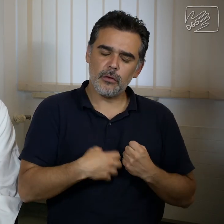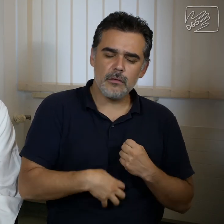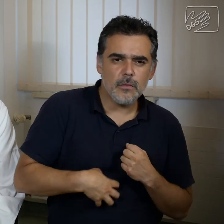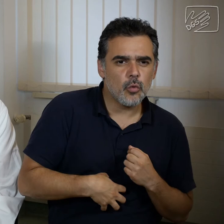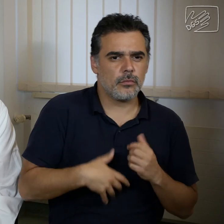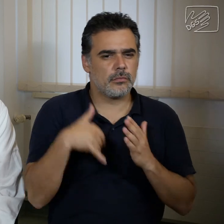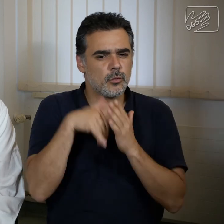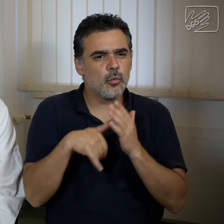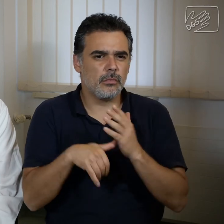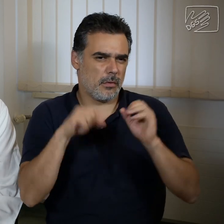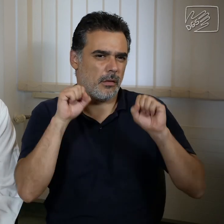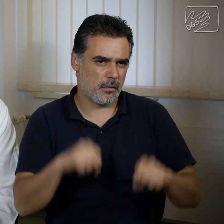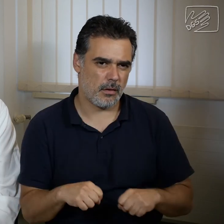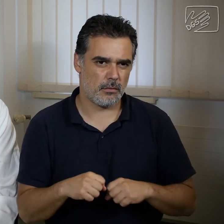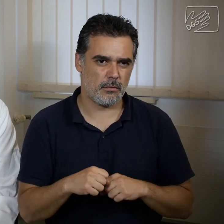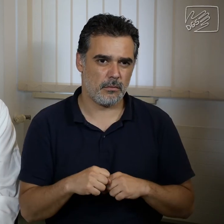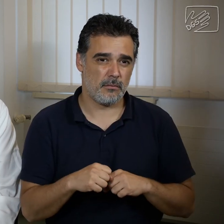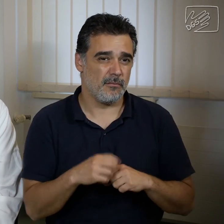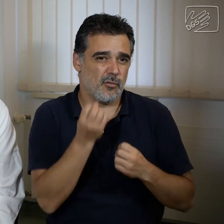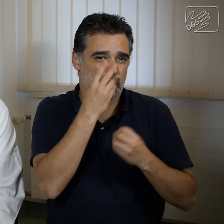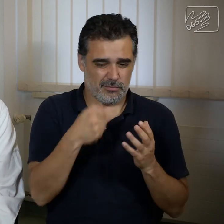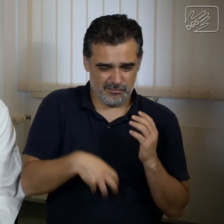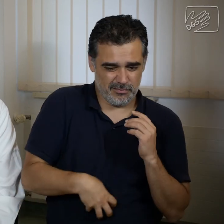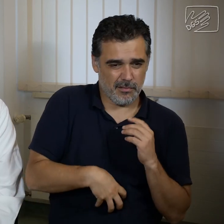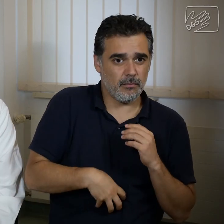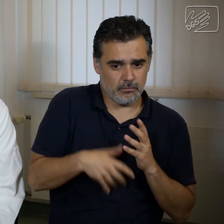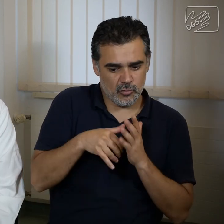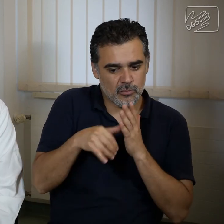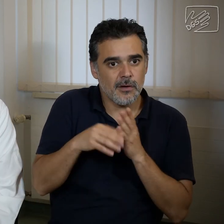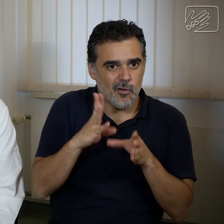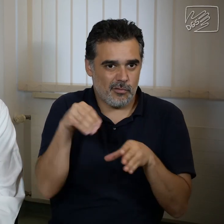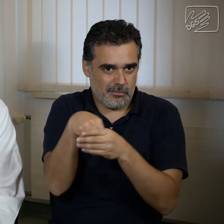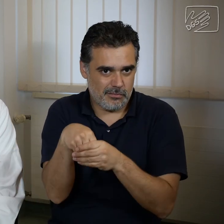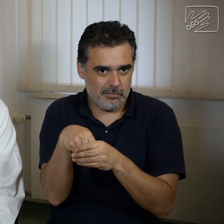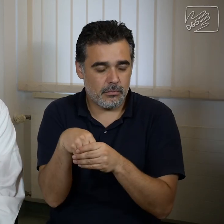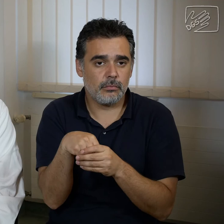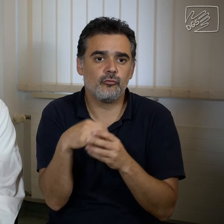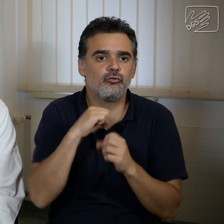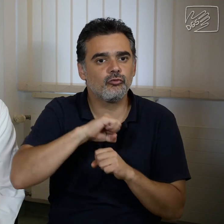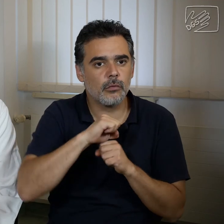können. Und aufgrund dessen, dass sie sich im Kot auch befinden, kann es leicht beim Arschlecken zur Übertragung kommen.